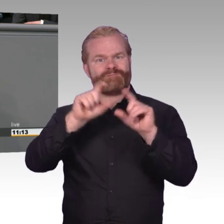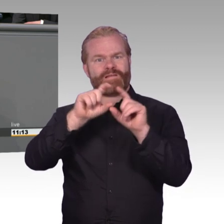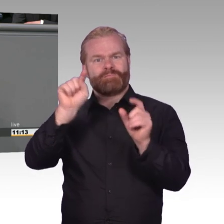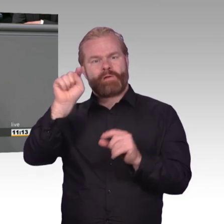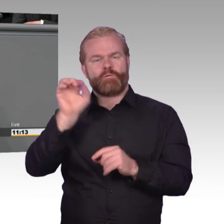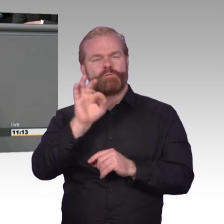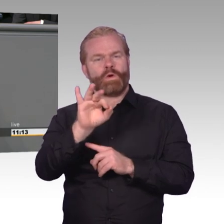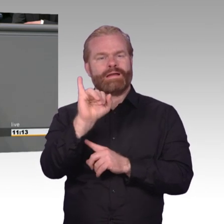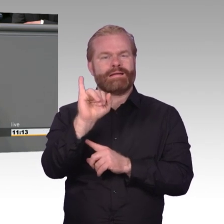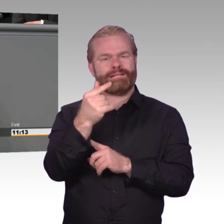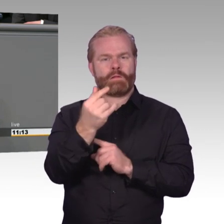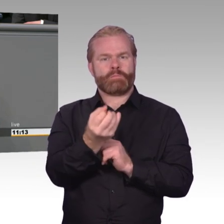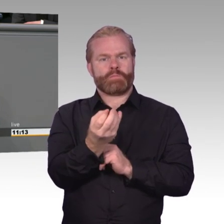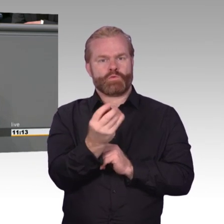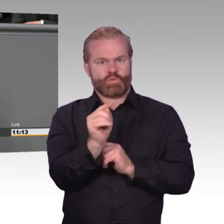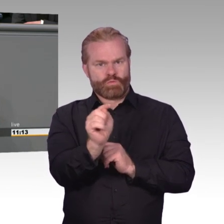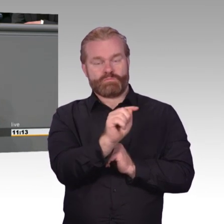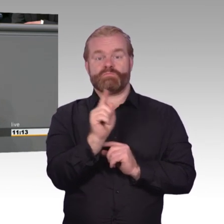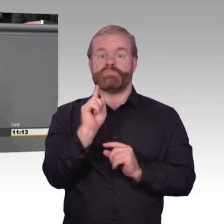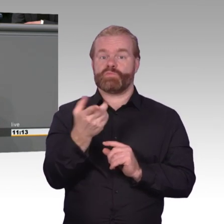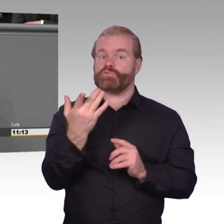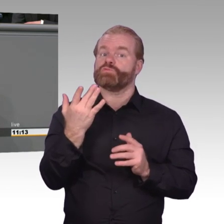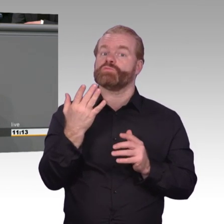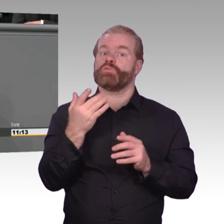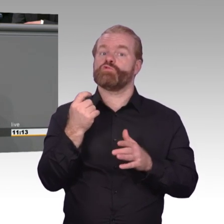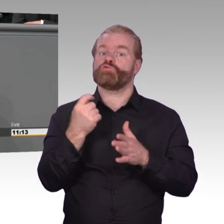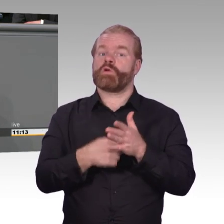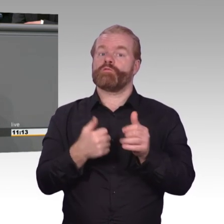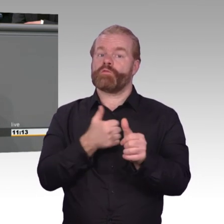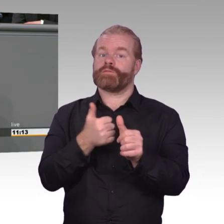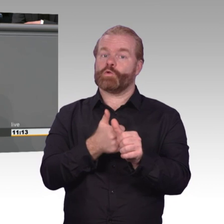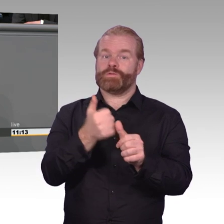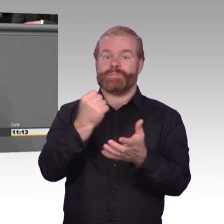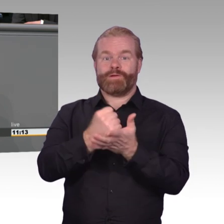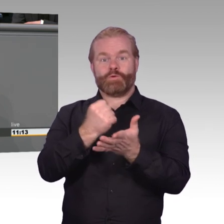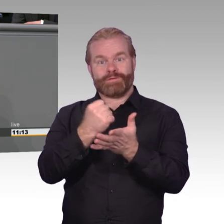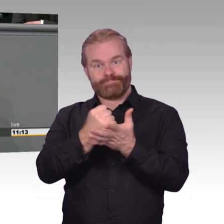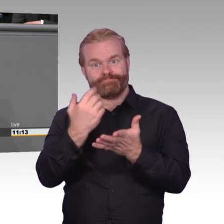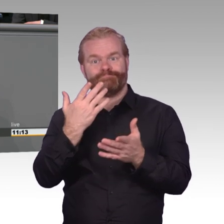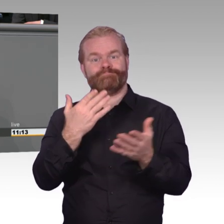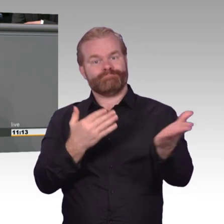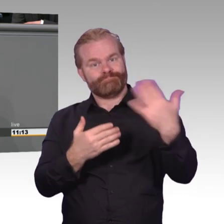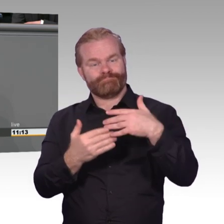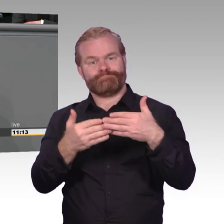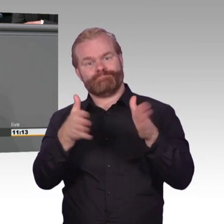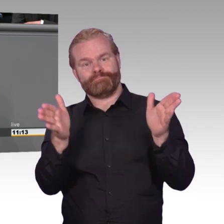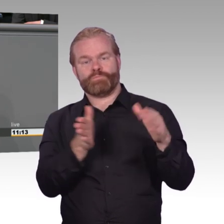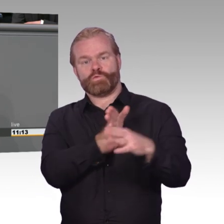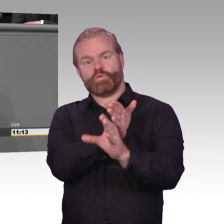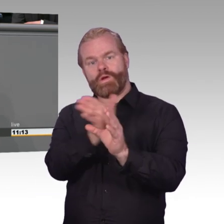nur ein Angriff auf unsere Privatsphäre und Bürgerrechte, sondern auch auf die IT-Sicherheit generell. Sogenannte Backdoors stehen im Zweifelsfall nicht nur